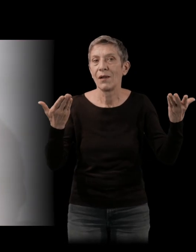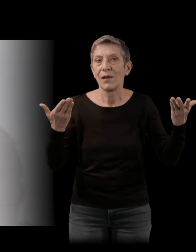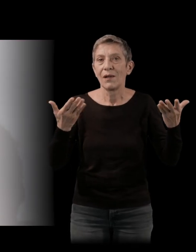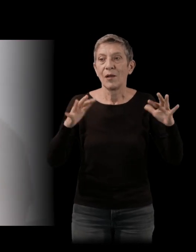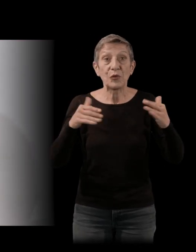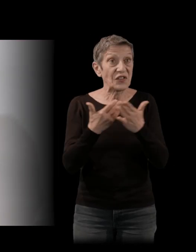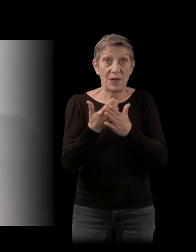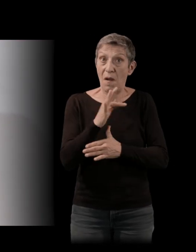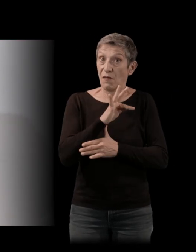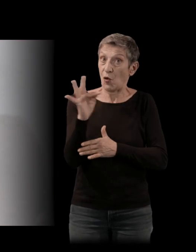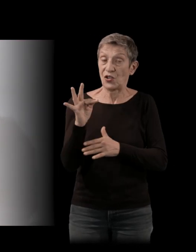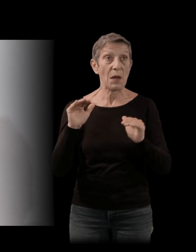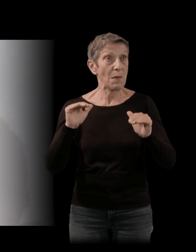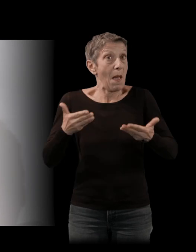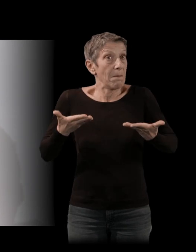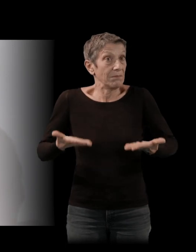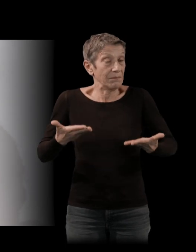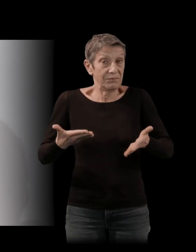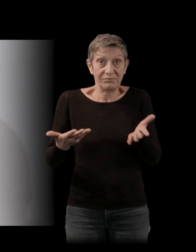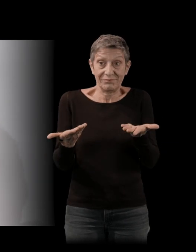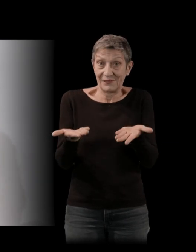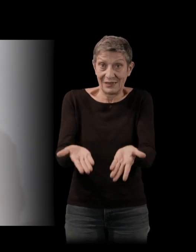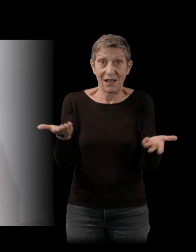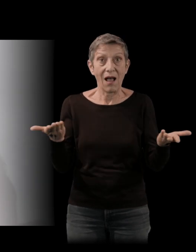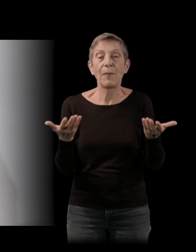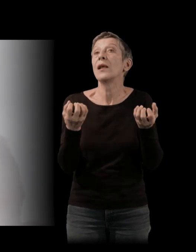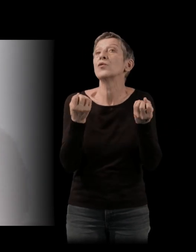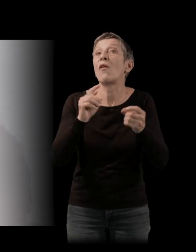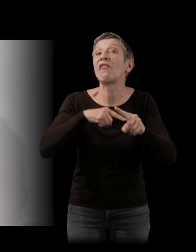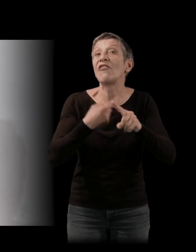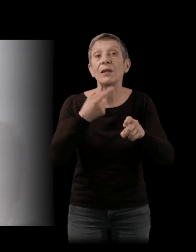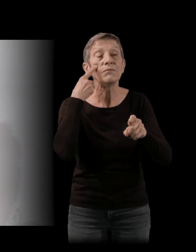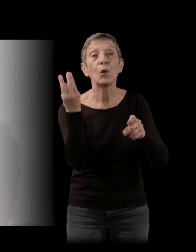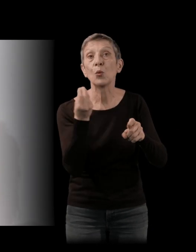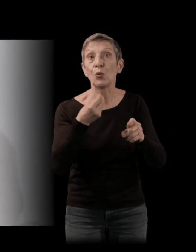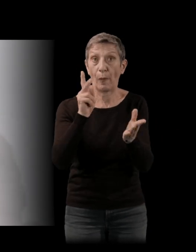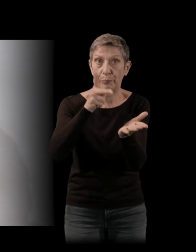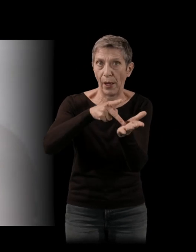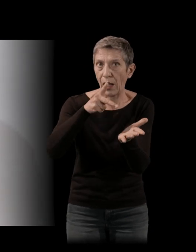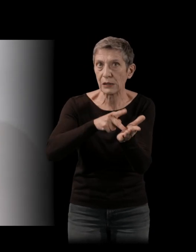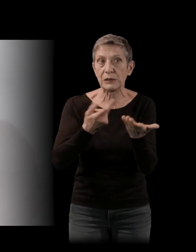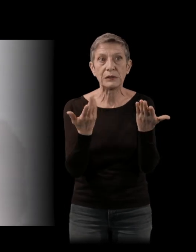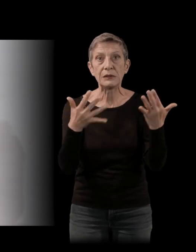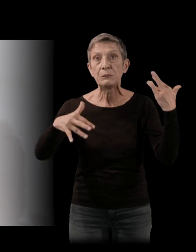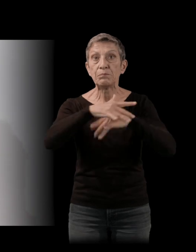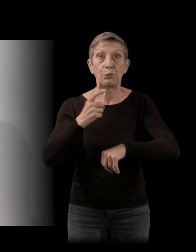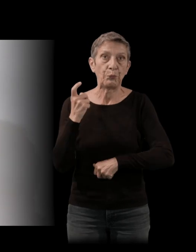encore là-dedans. C'est vrai que ça se passe souvent à Paris, dans un milieu plutôt bourgeois. C'est souvent